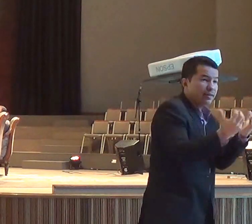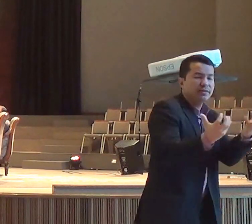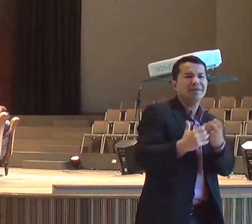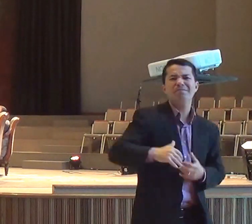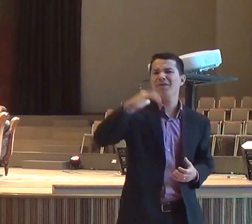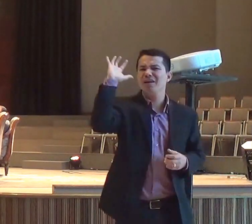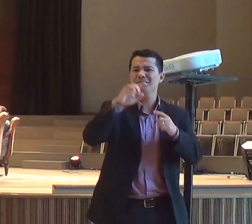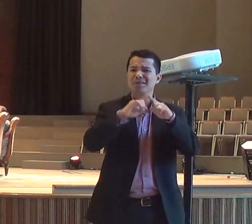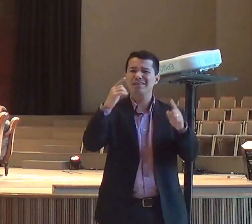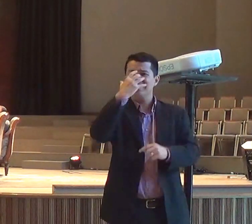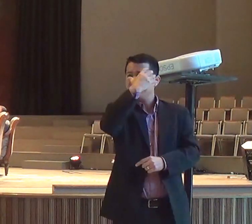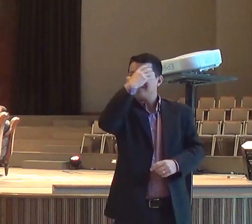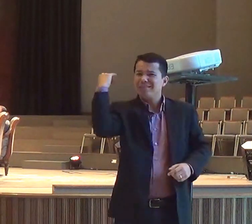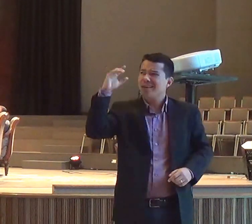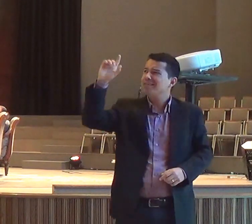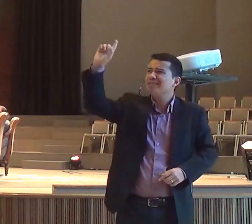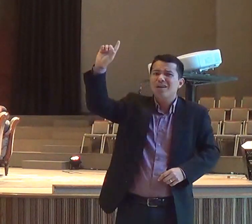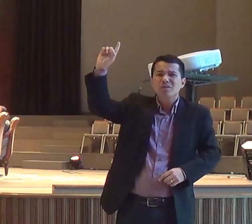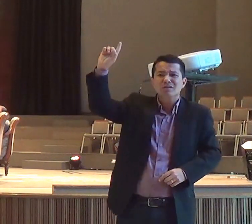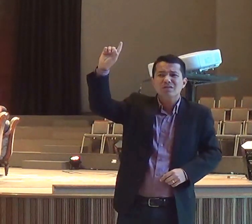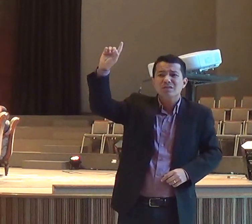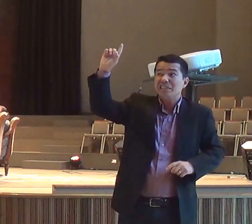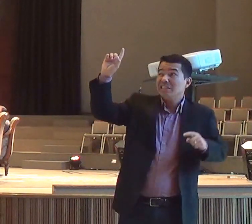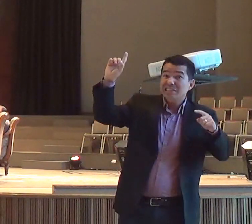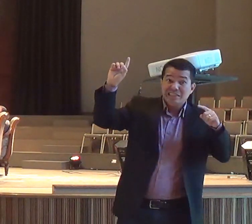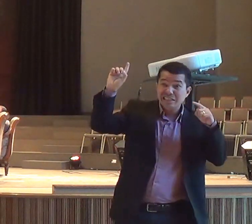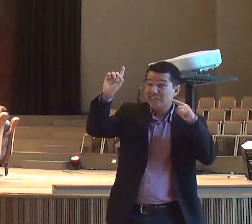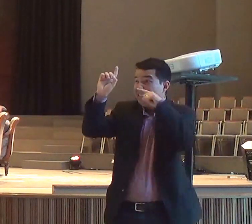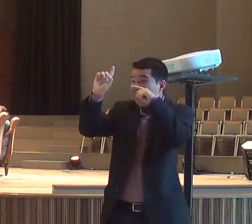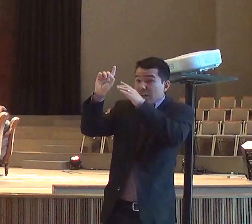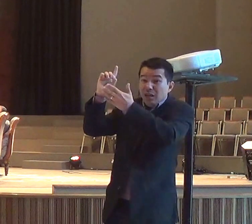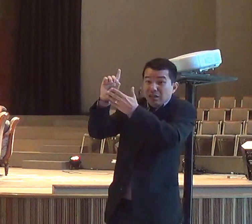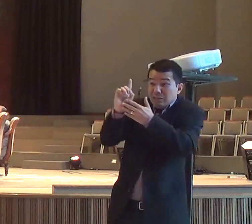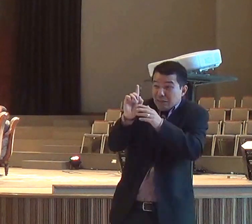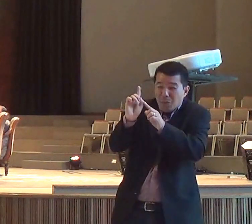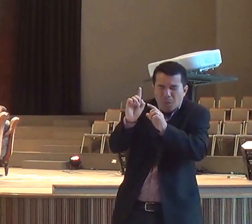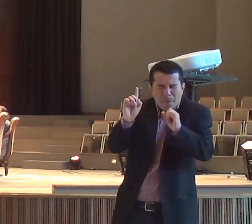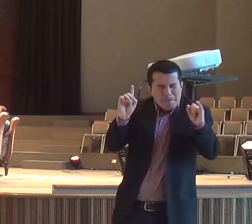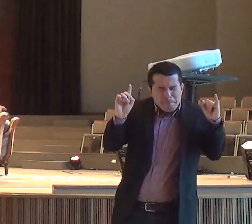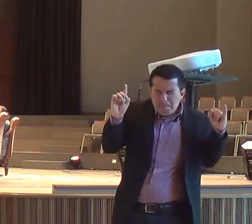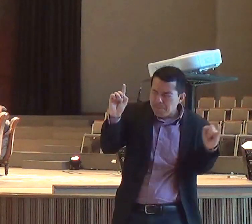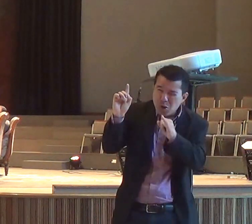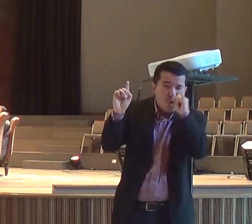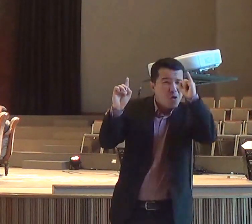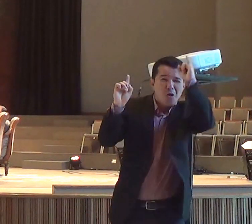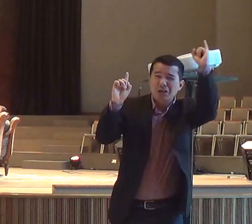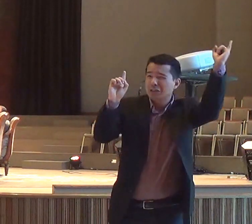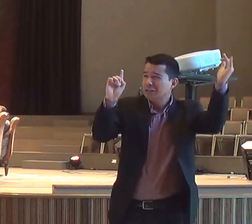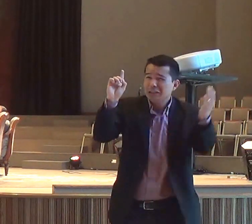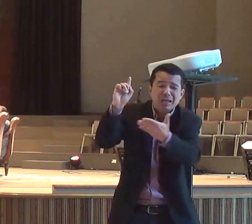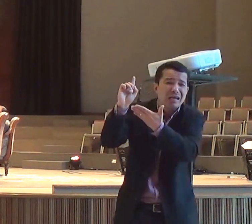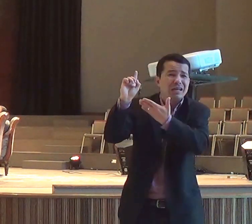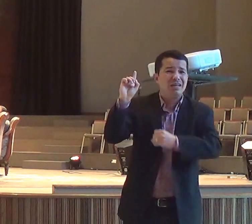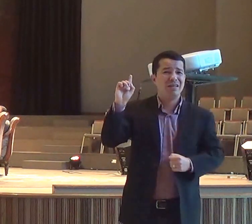razão, da tua vida, tem coisas maiores, do que essas, e, a gente fica, tão admirado, com as